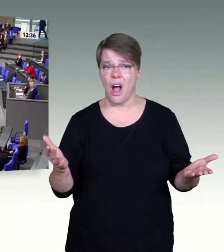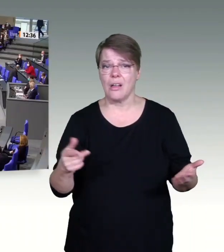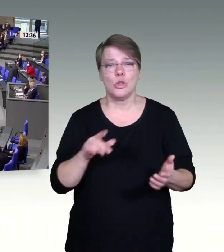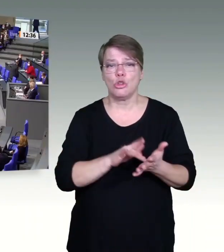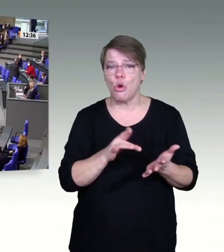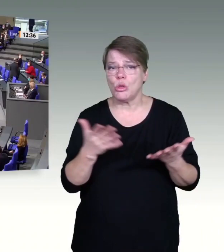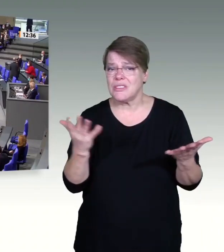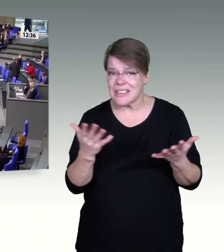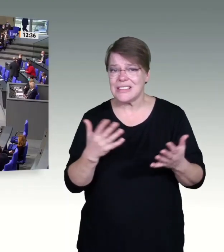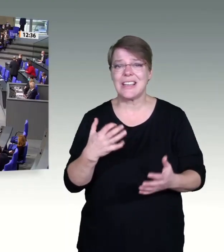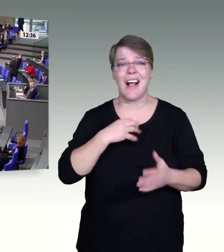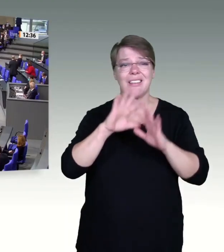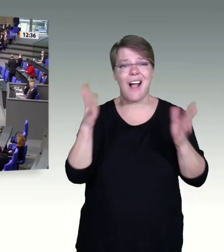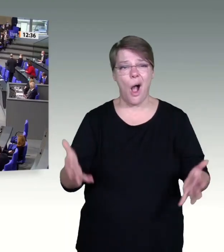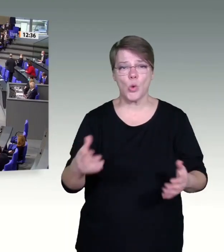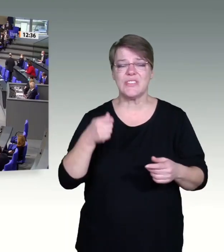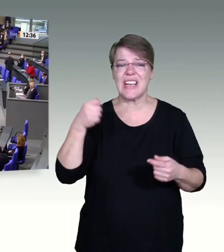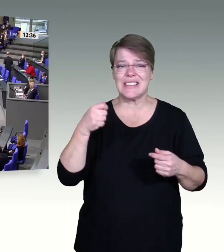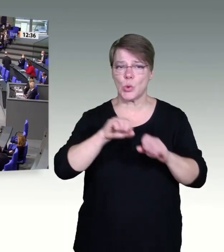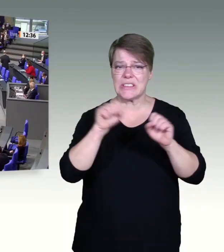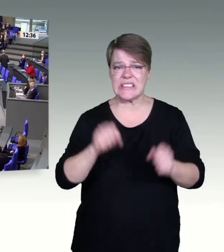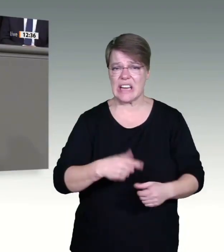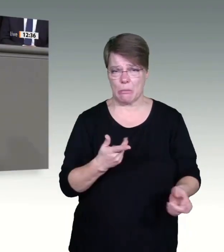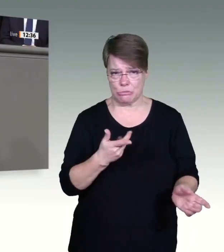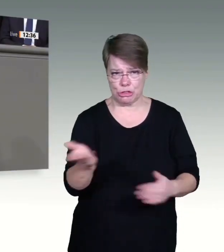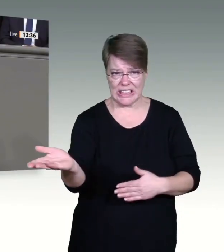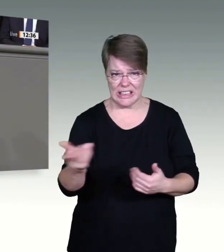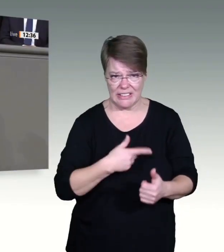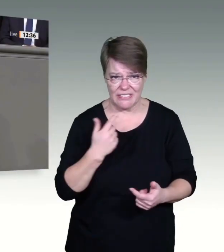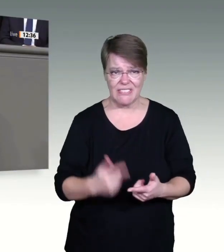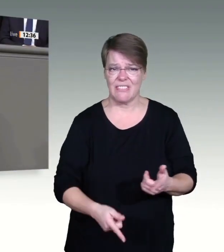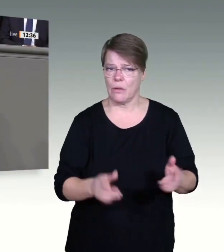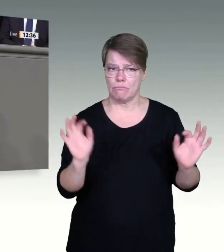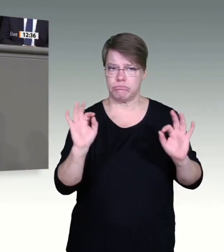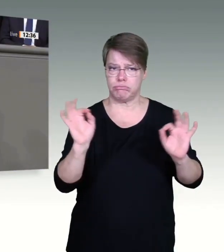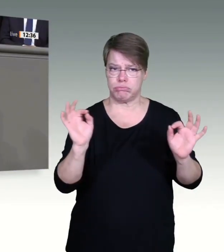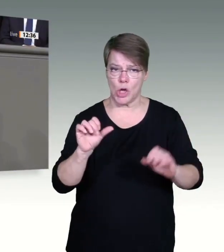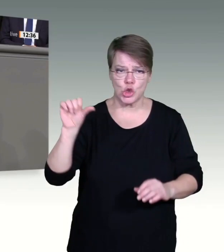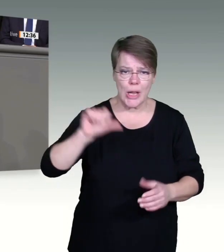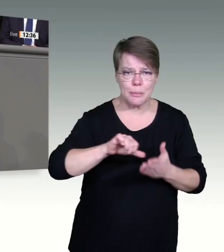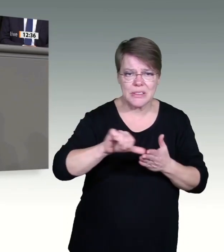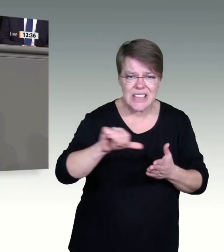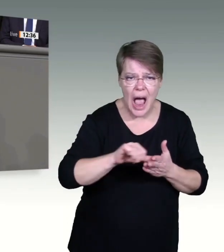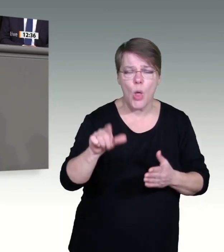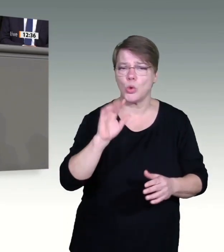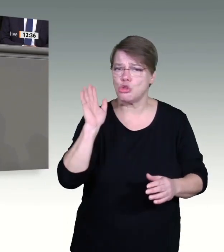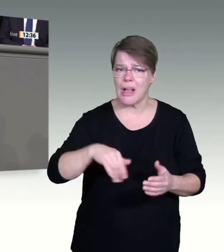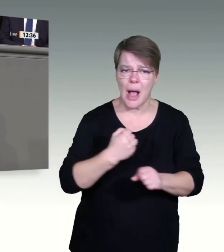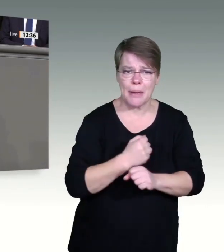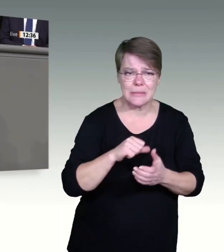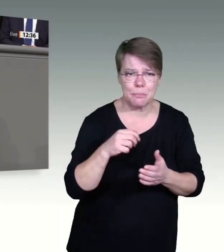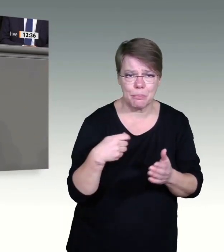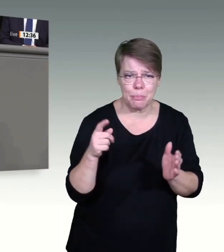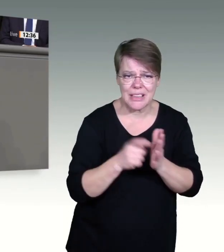wegen ihrer unanständigen Stimmungsmache, ihrer bürokratischen Schikanen, unsinnigen 2G, 3G